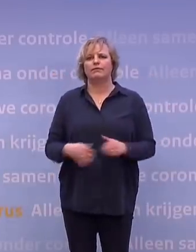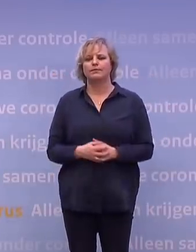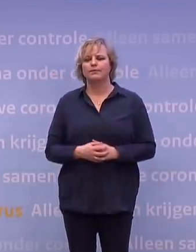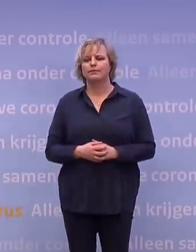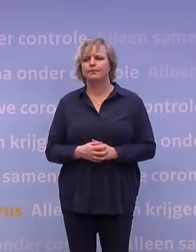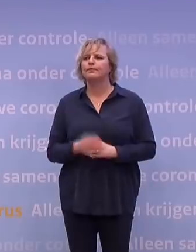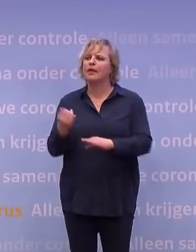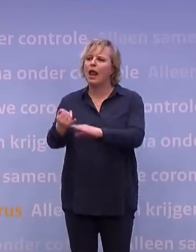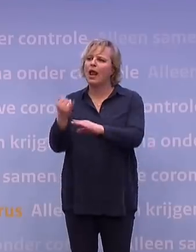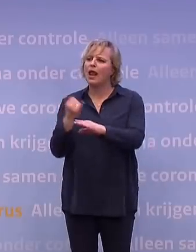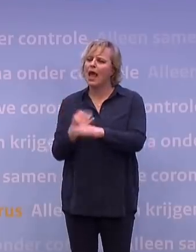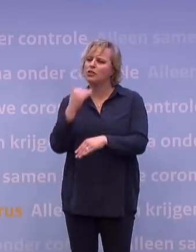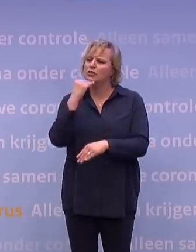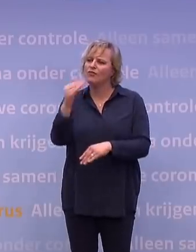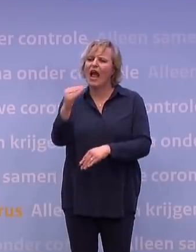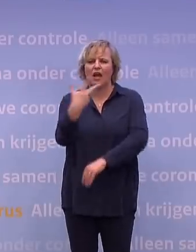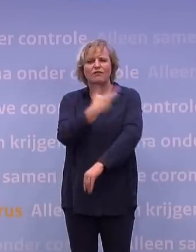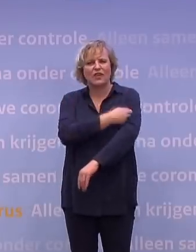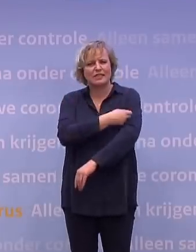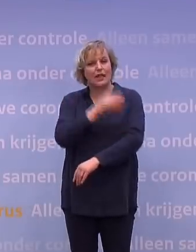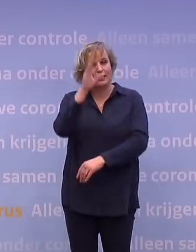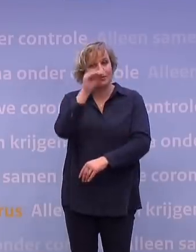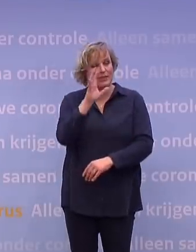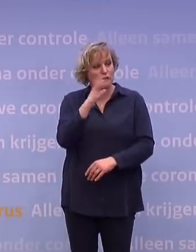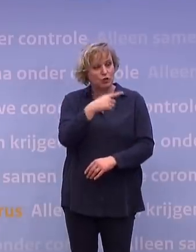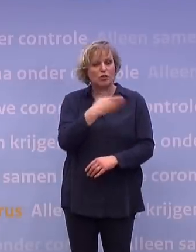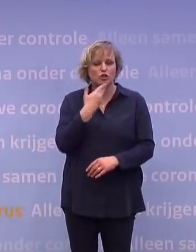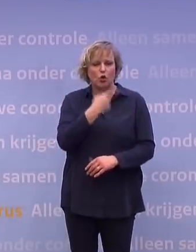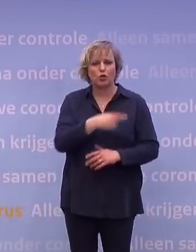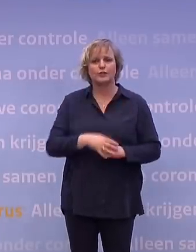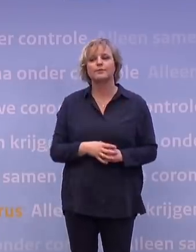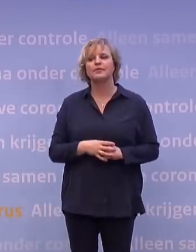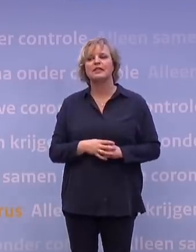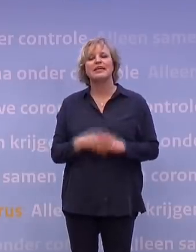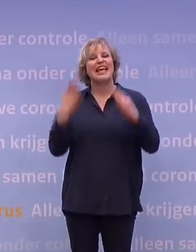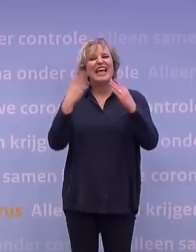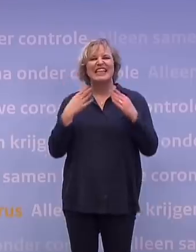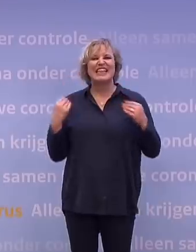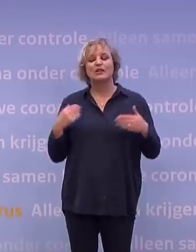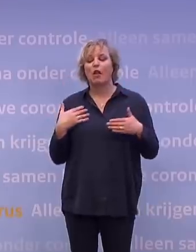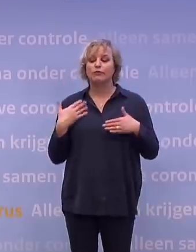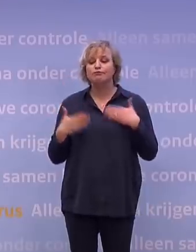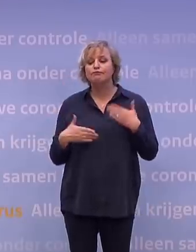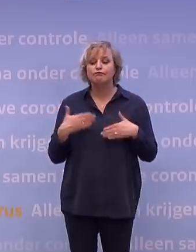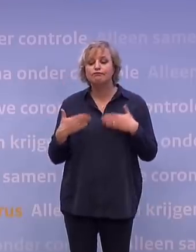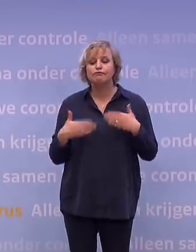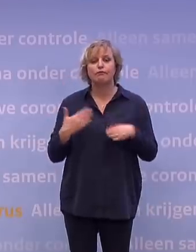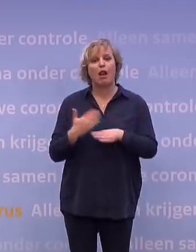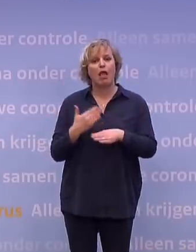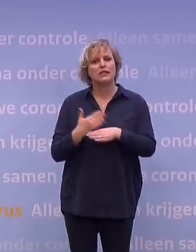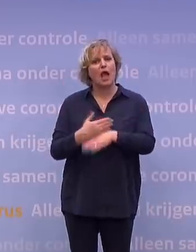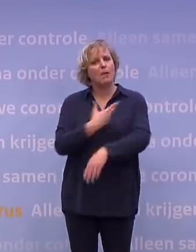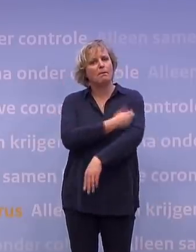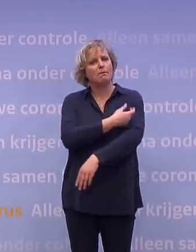laatste vraag aan meneer De Jonge over de vaccinatie. Er zijn lijstjes waar Nederland toch behoorlijk onderaan bungelt nog met het tempo waarin we kunnen vaccineren. Op dit moment